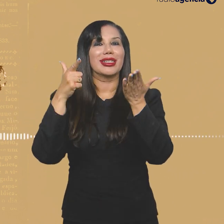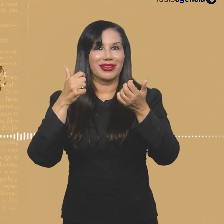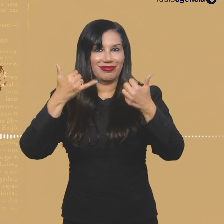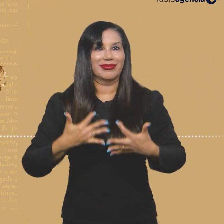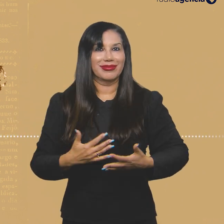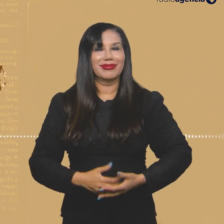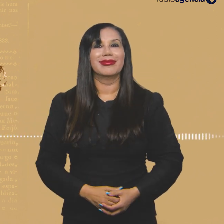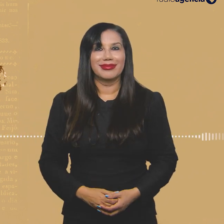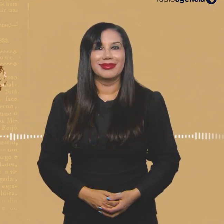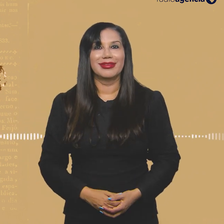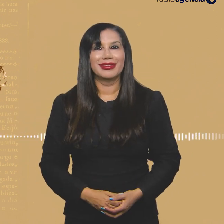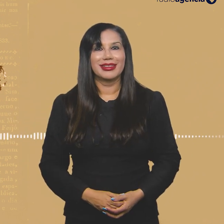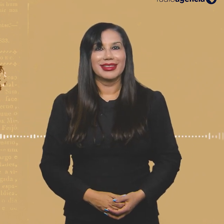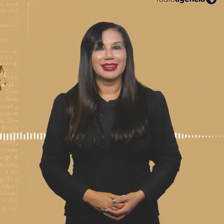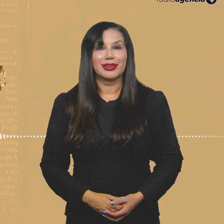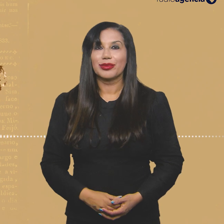jornalismo.